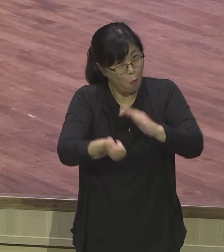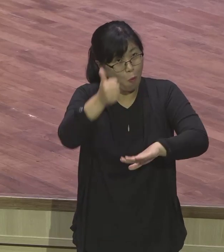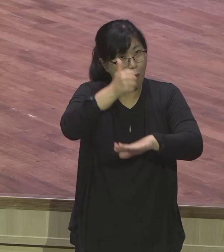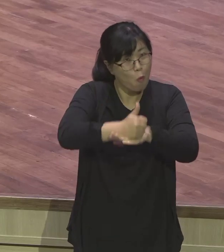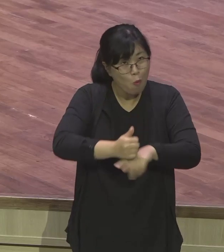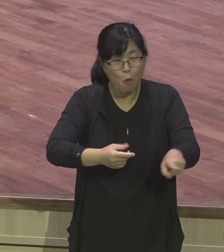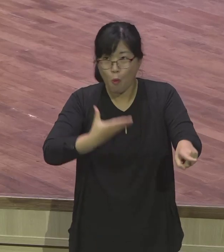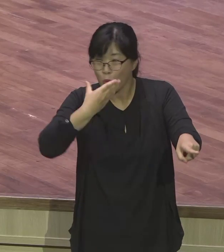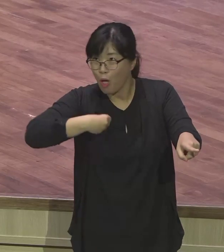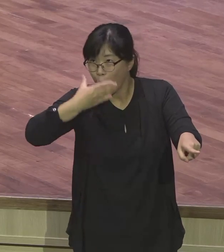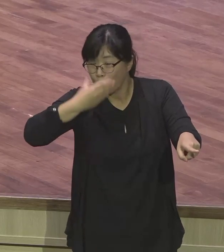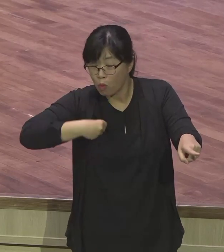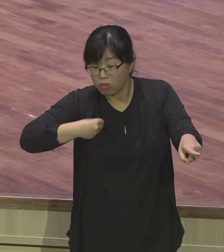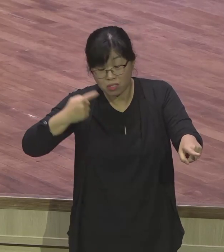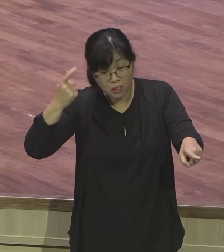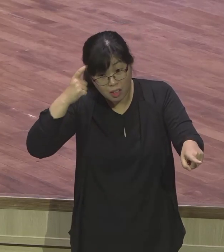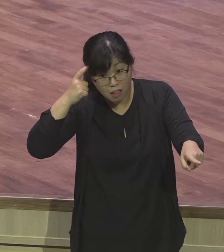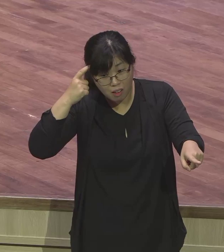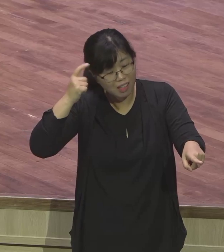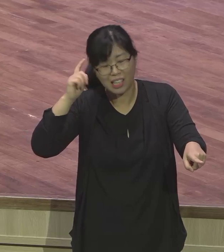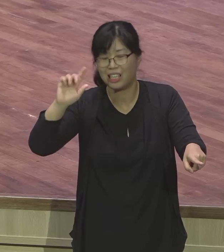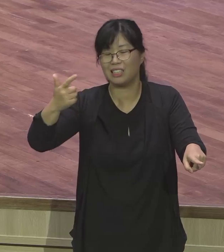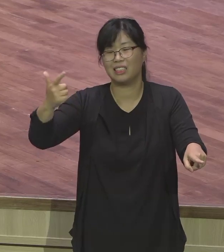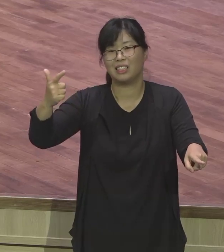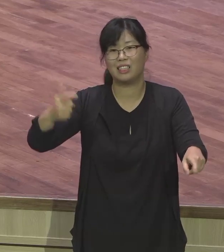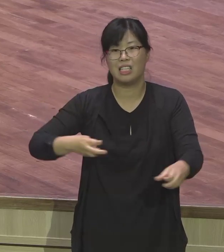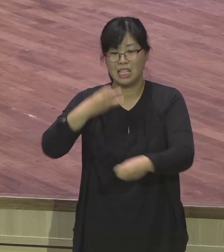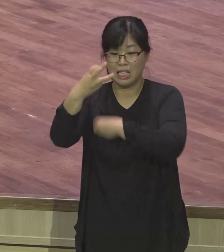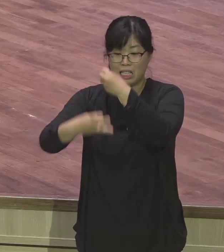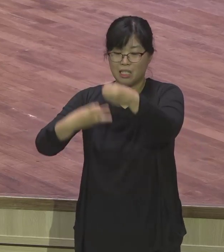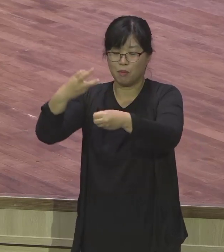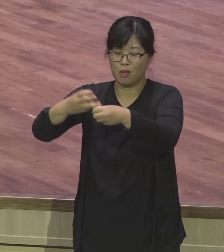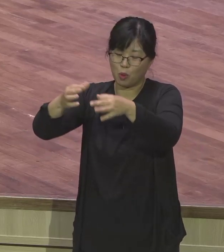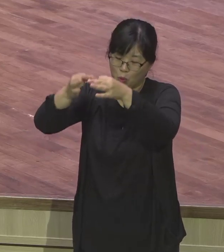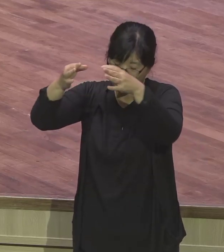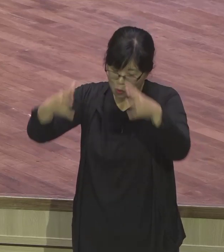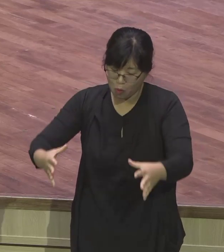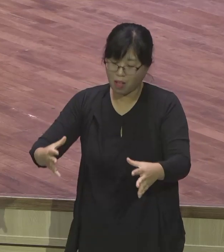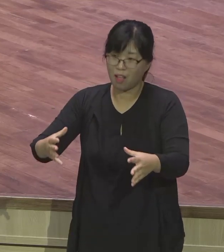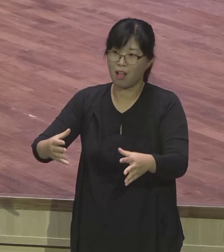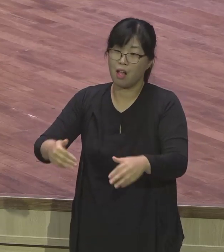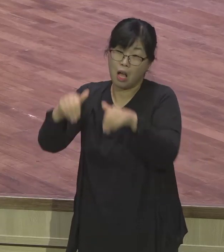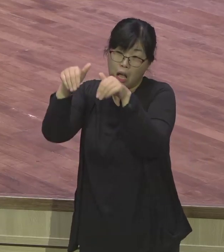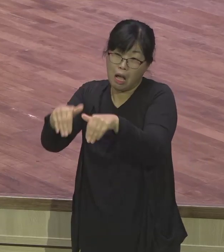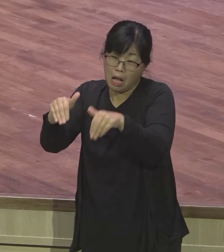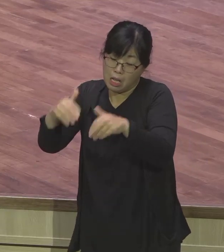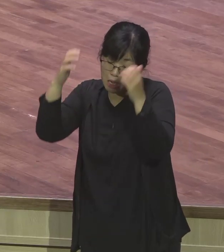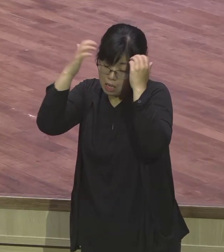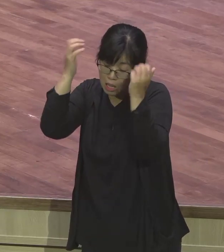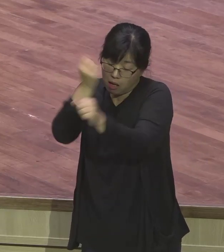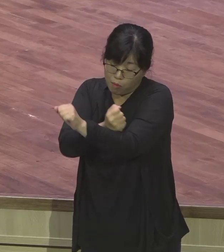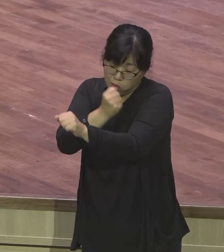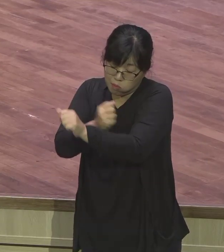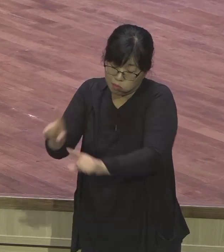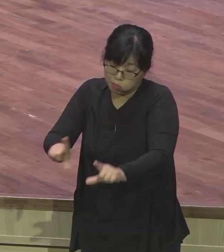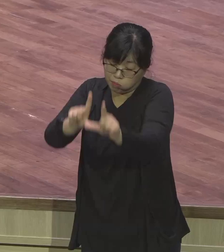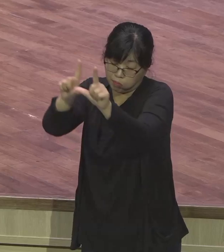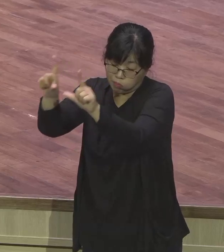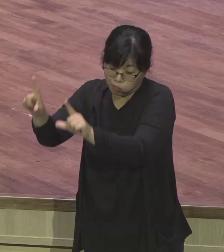몰라. 언제 인생 끝날지 몰라. 이런 위기 속에 감옥에서 언제 죽을지 몰라. 이런 세월, 하루를 사려를 만